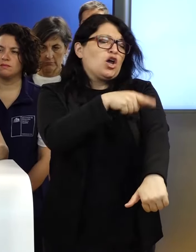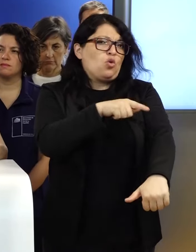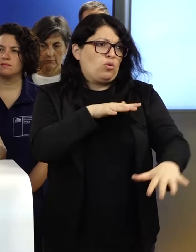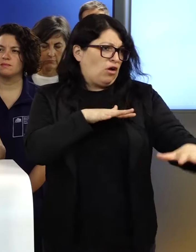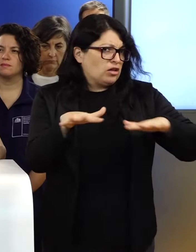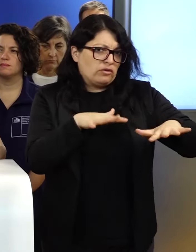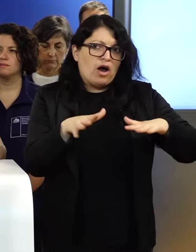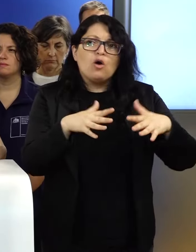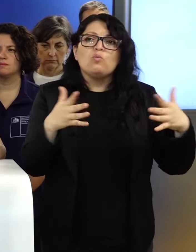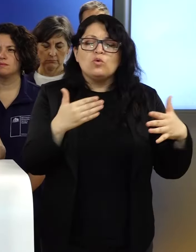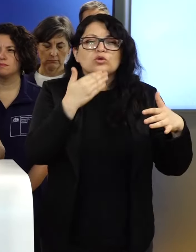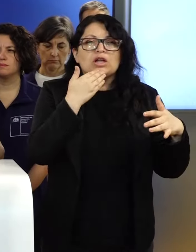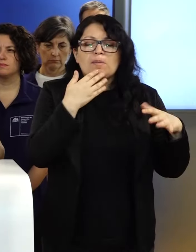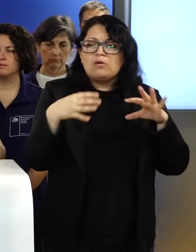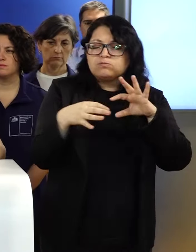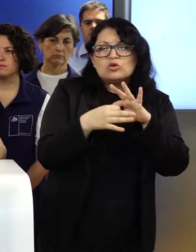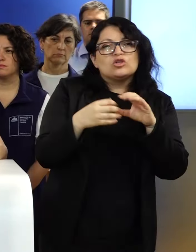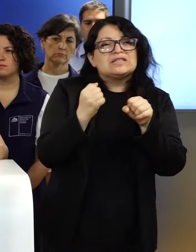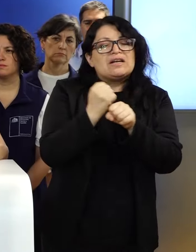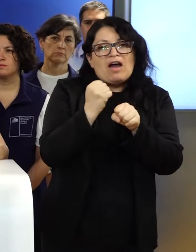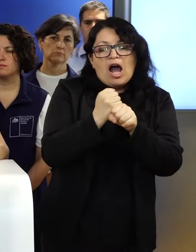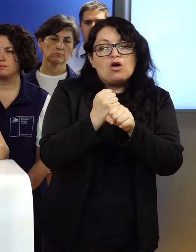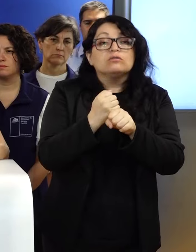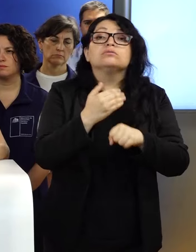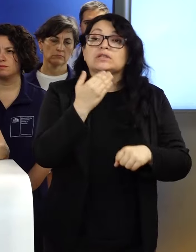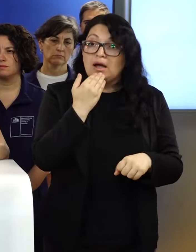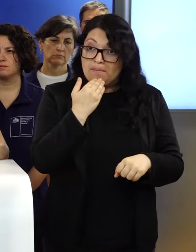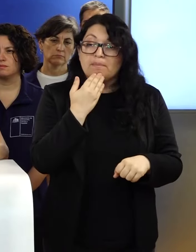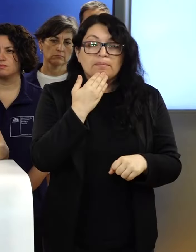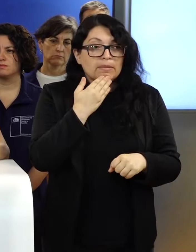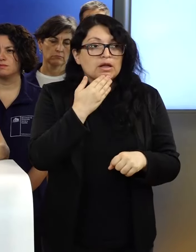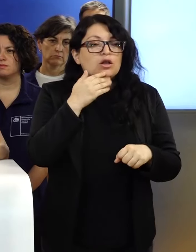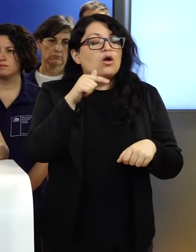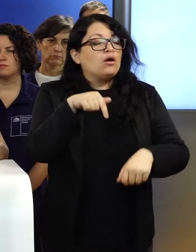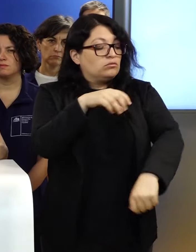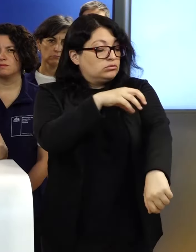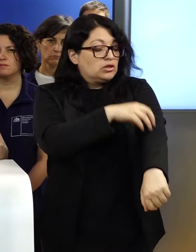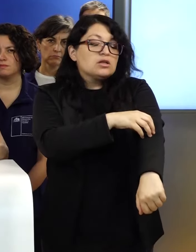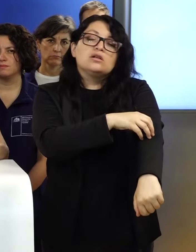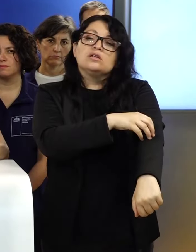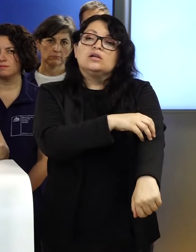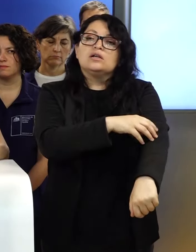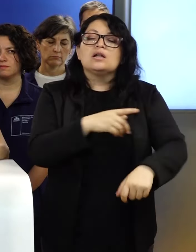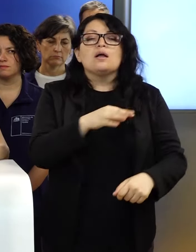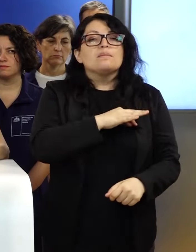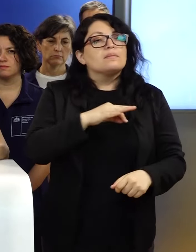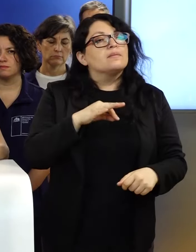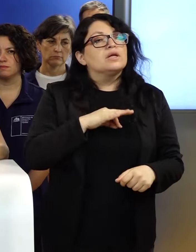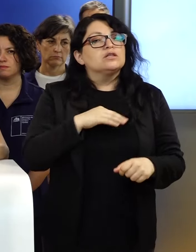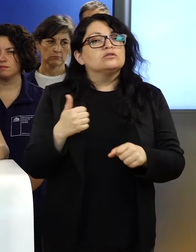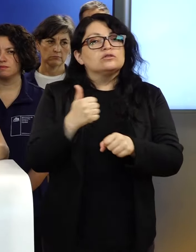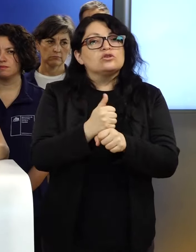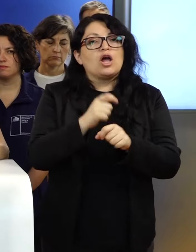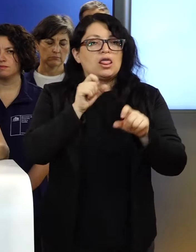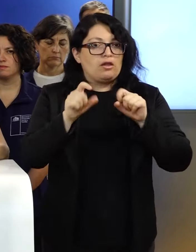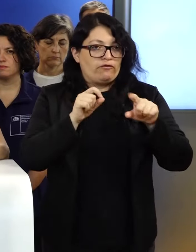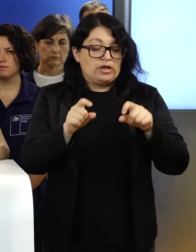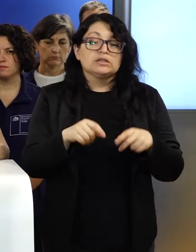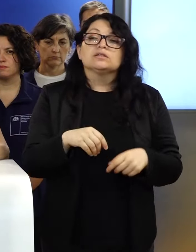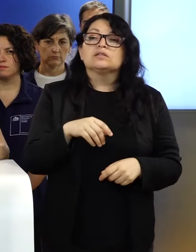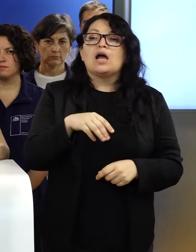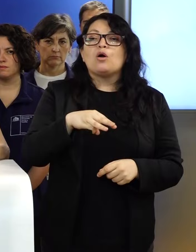activas y coordinadas trabajando, estuvo presente todo el día en la región el ministro subrogante de Defensa,